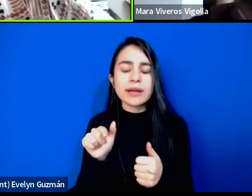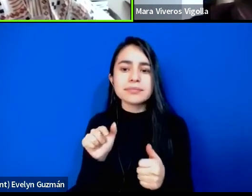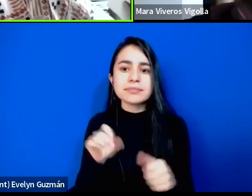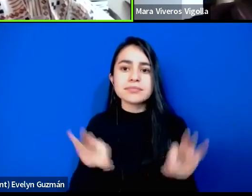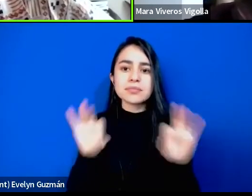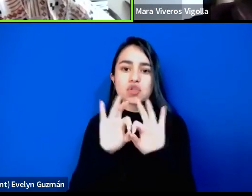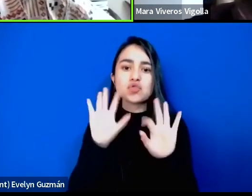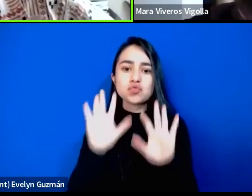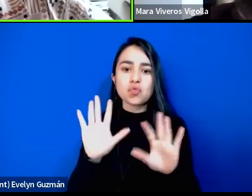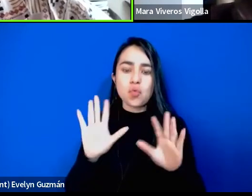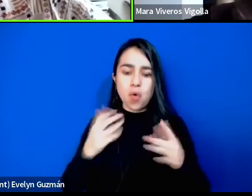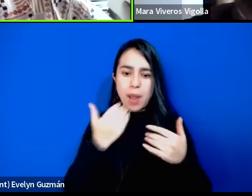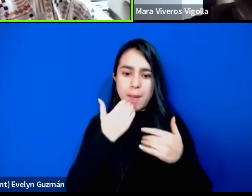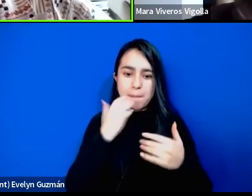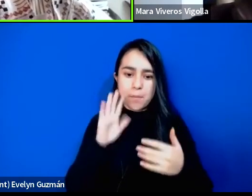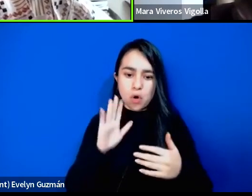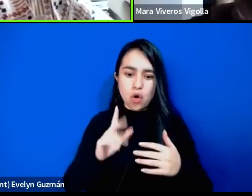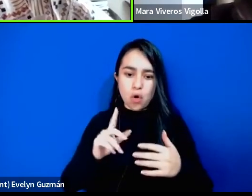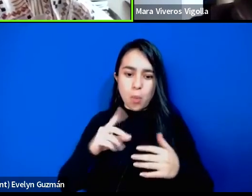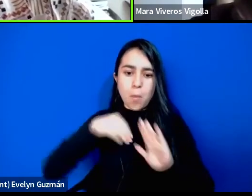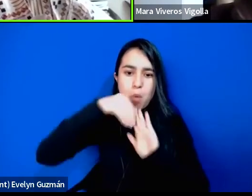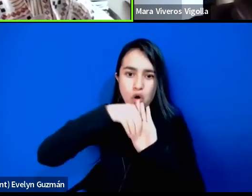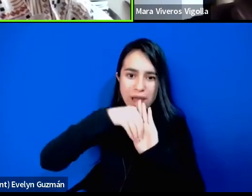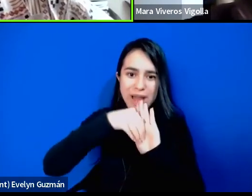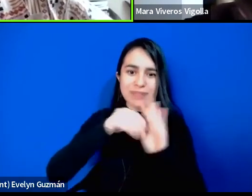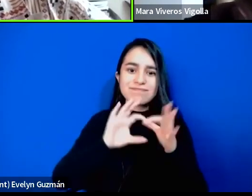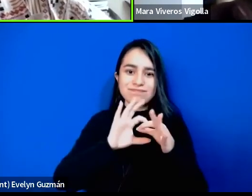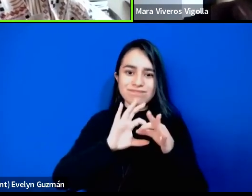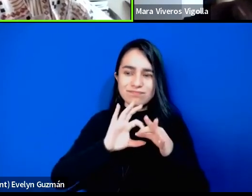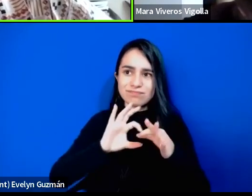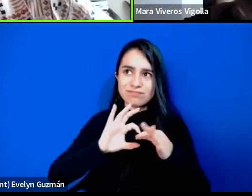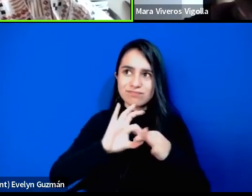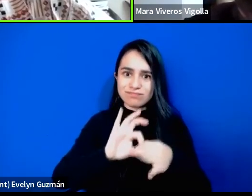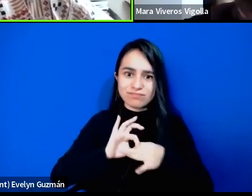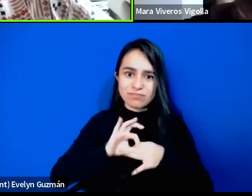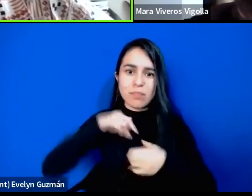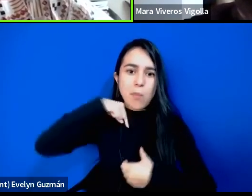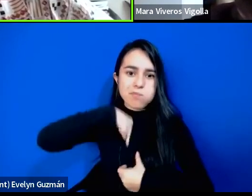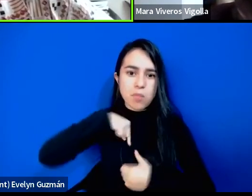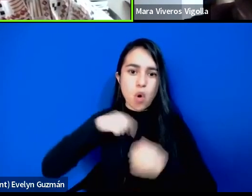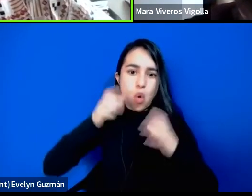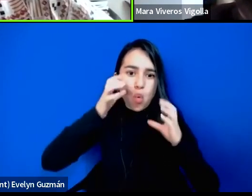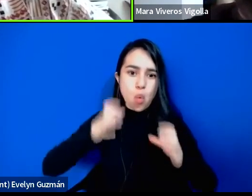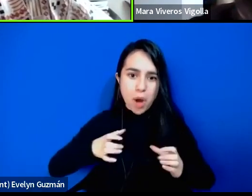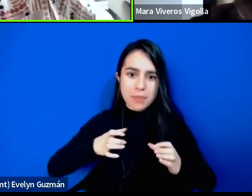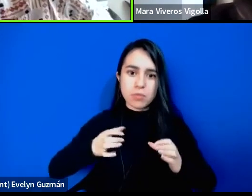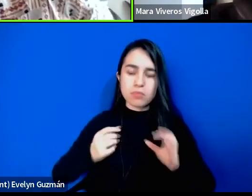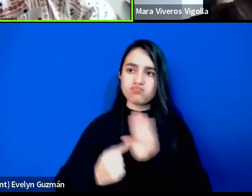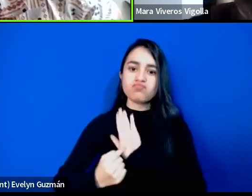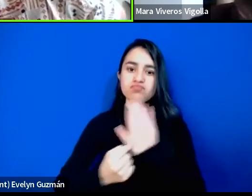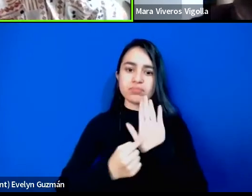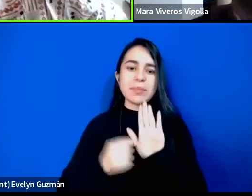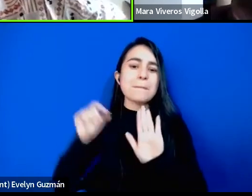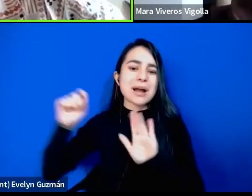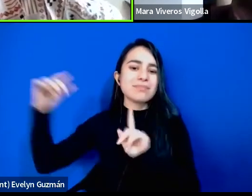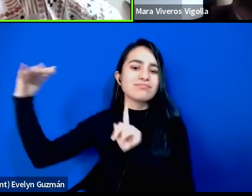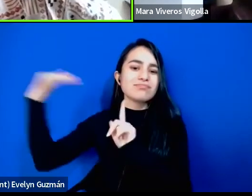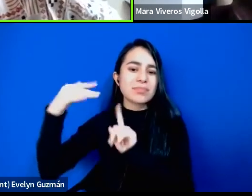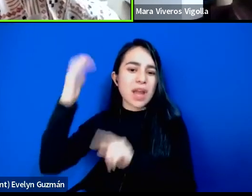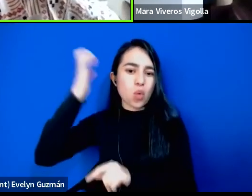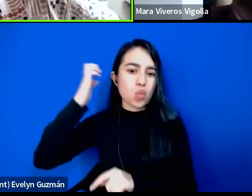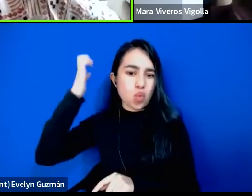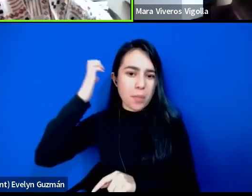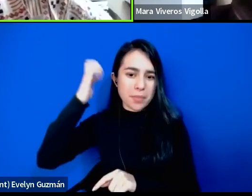biologicismo en la fundación de la moralidad de la blanquitud europea, fundadora de la ideología que justifica la